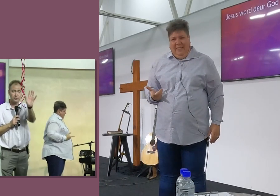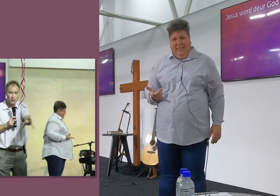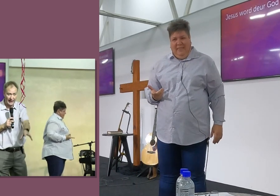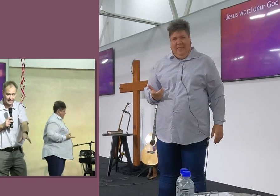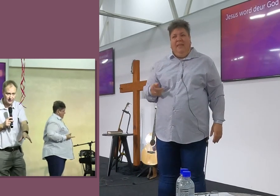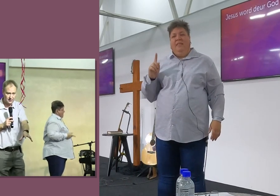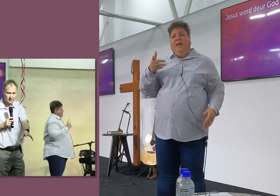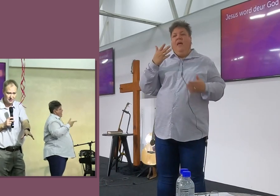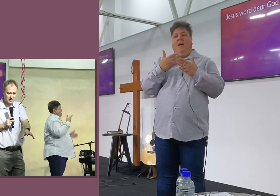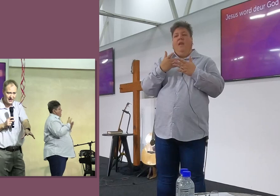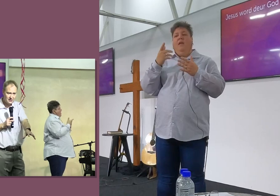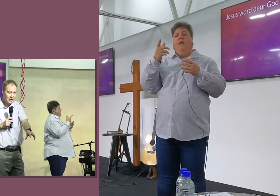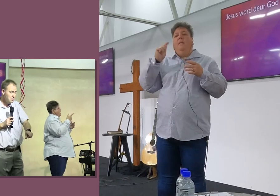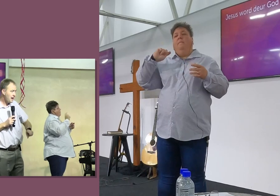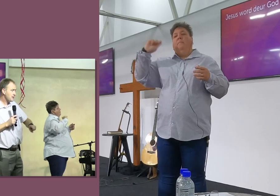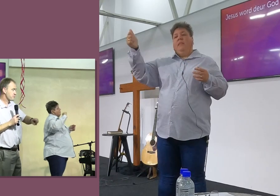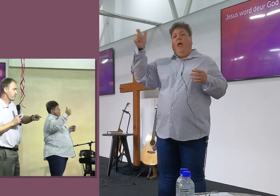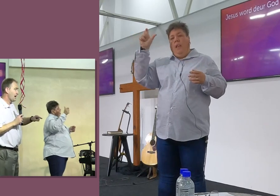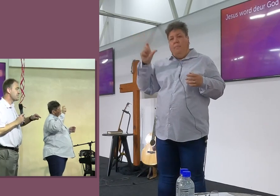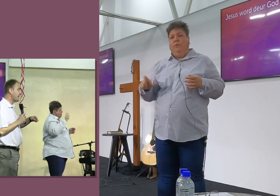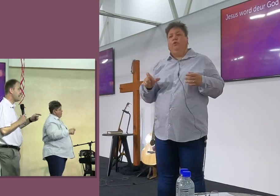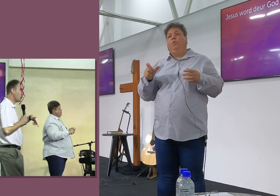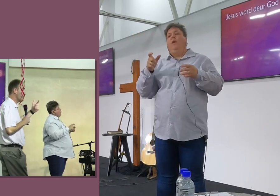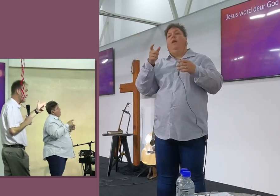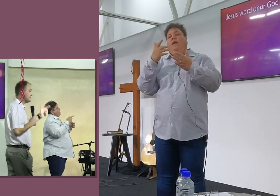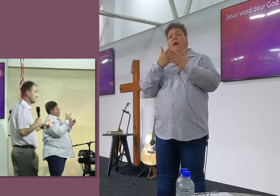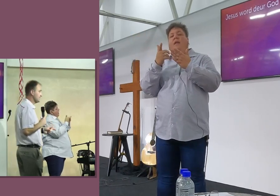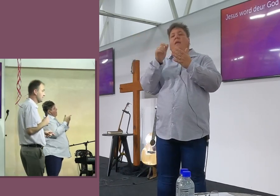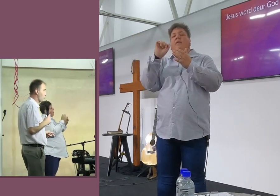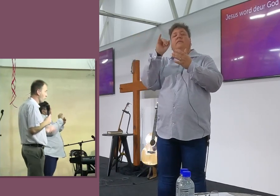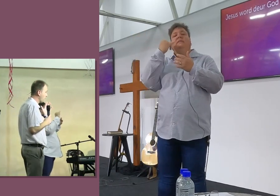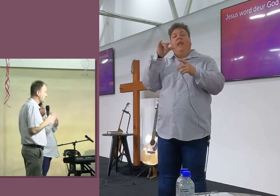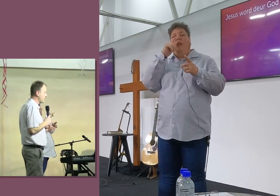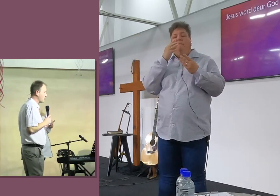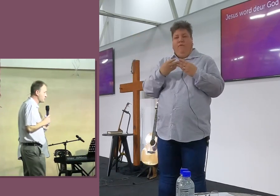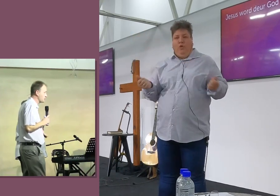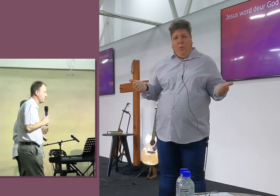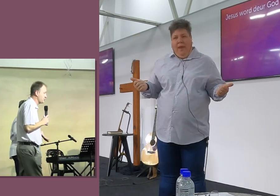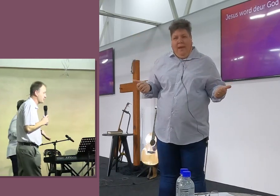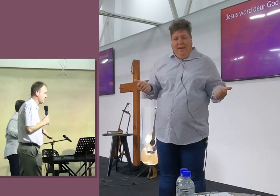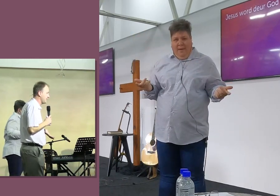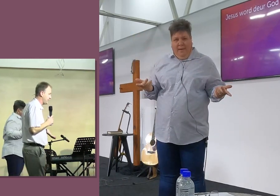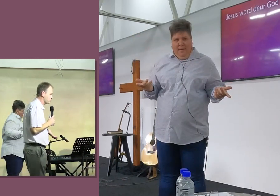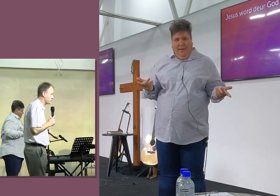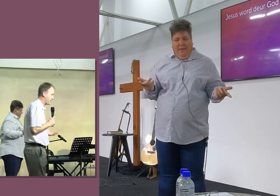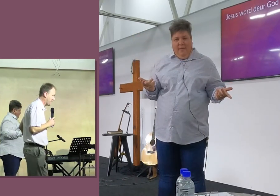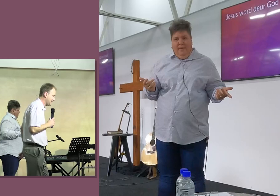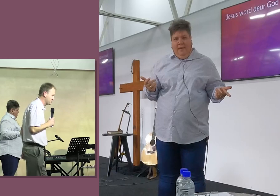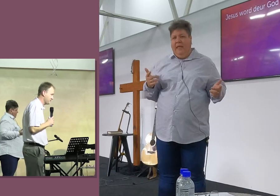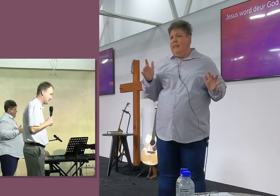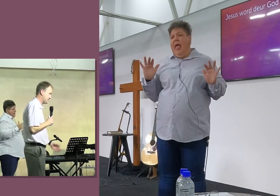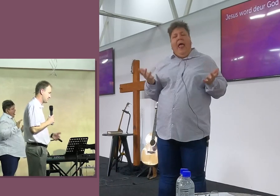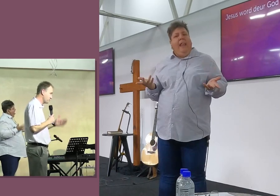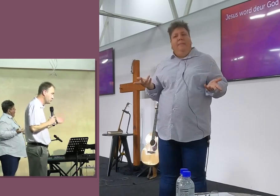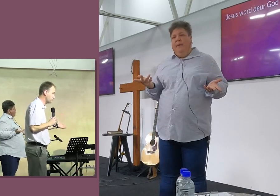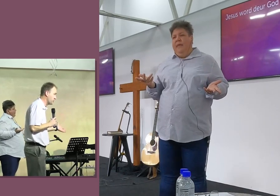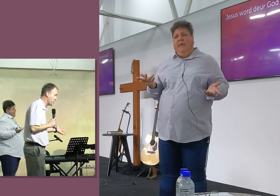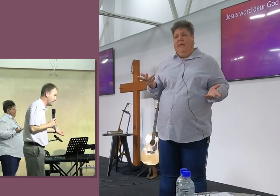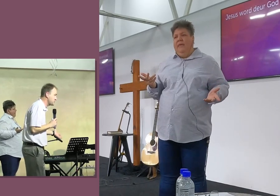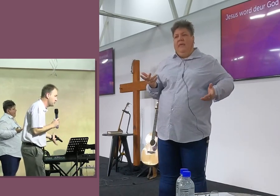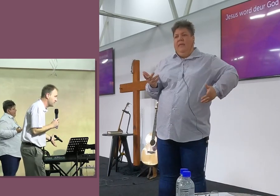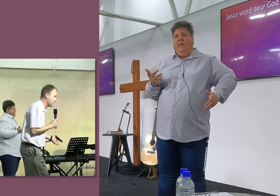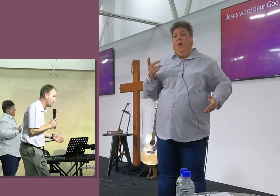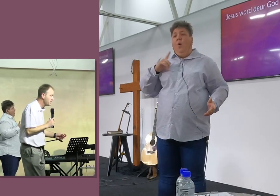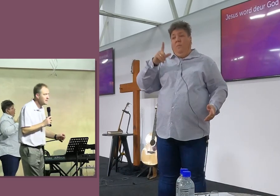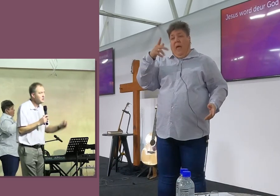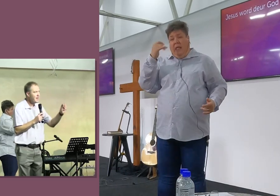Kan die rekord verdwaan, Ok, Maar, As jy redelijk op een kruis opgaan, Dan helpt het ook nie, Jou kriminele rekord word weggeneem nie, Want jy is kapot daarna,